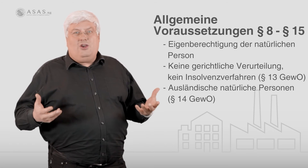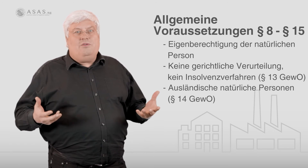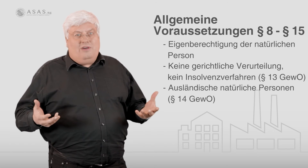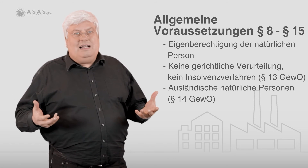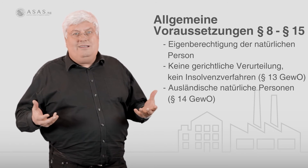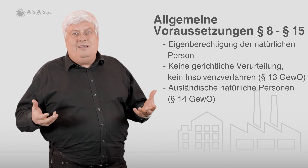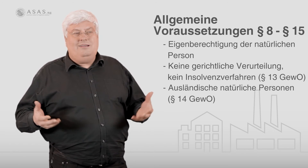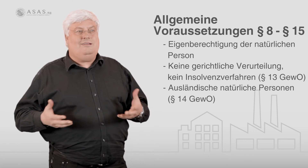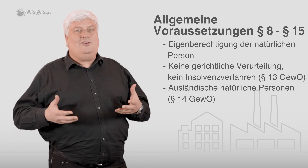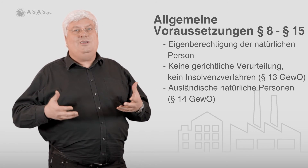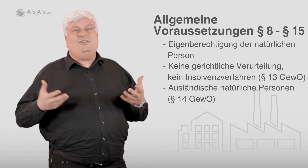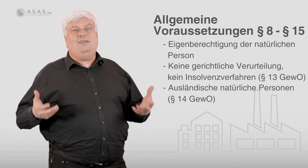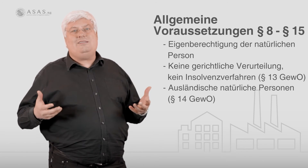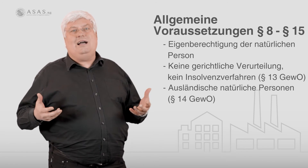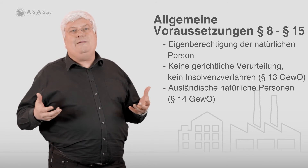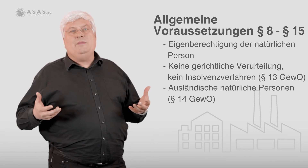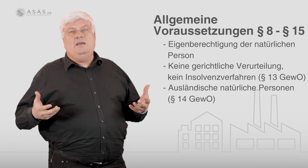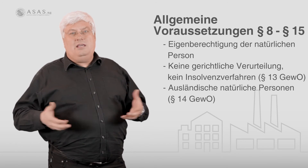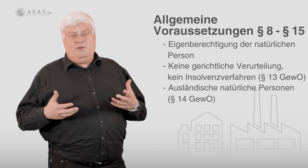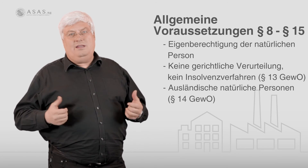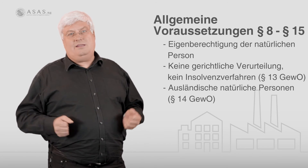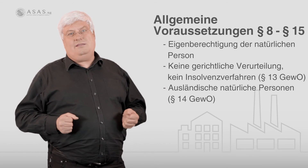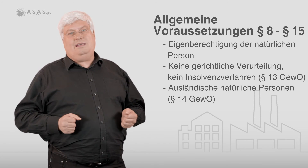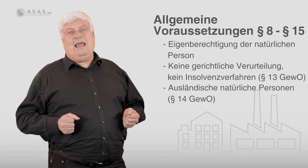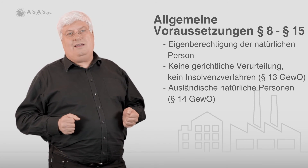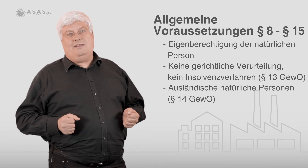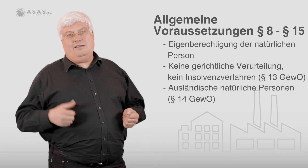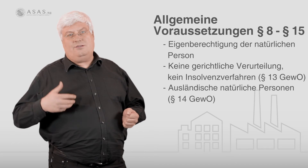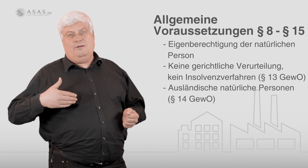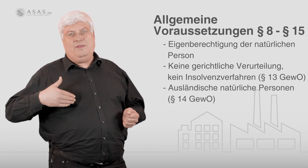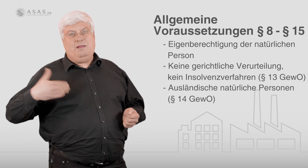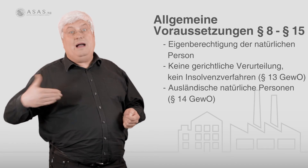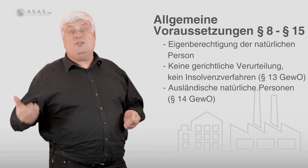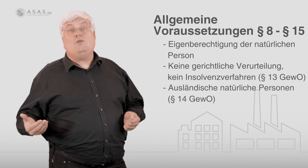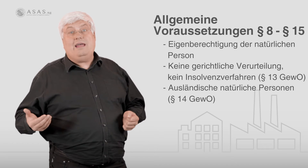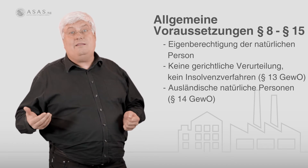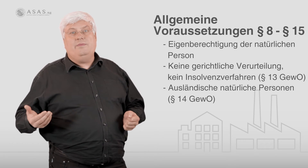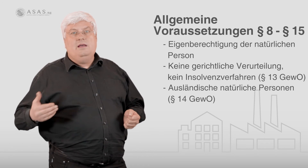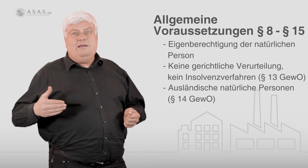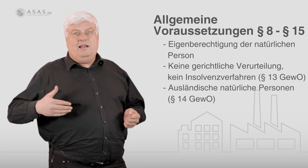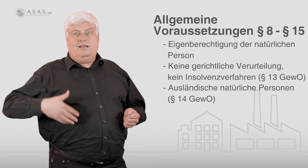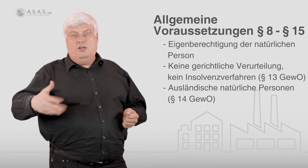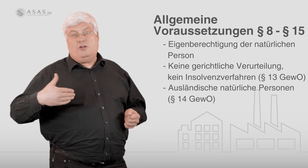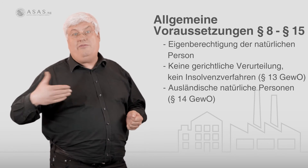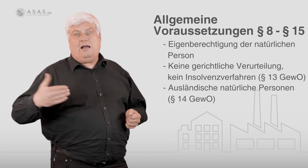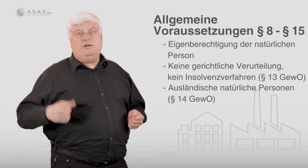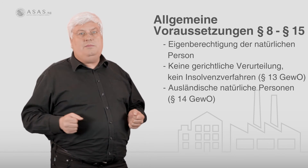überfallen, dann können Sie nicht sagen, ich bin jetzt geeignet, also eine Bank zu leiten, weil ich ja hier schon Erfahrungen mit